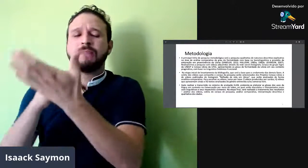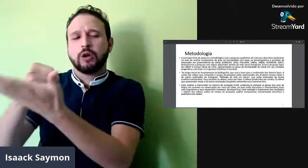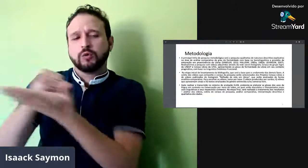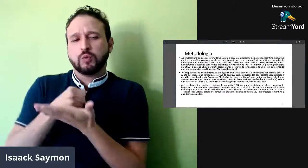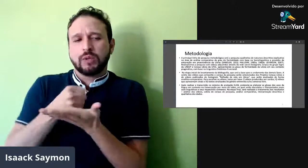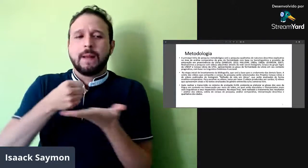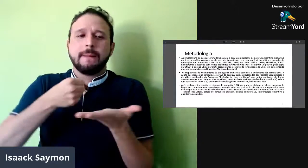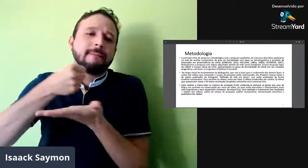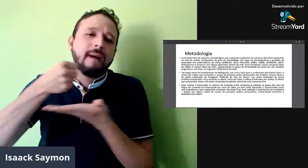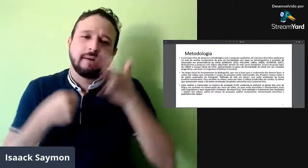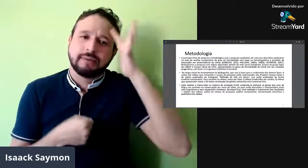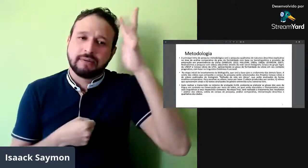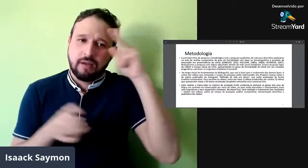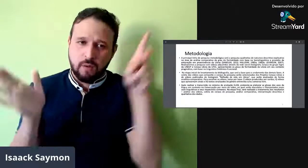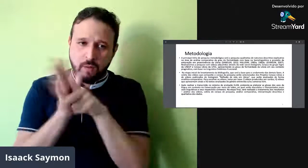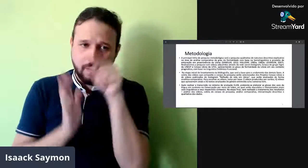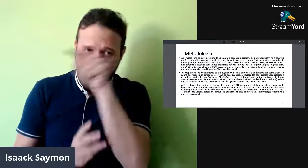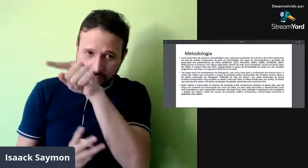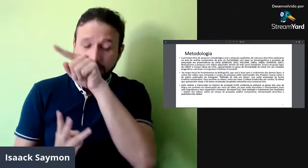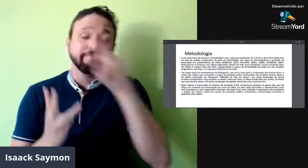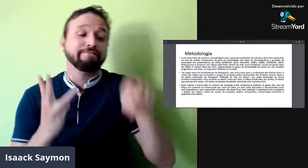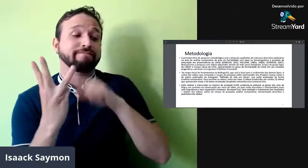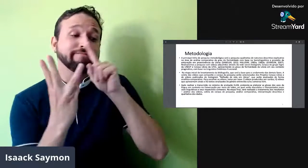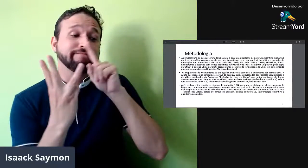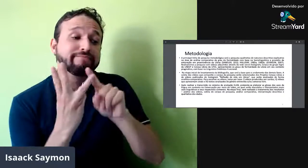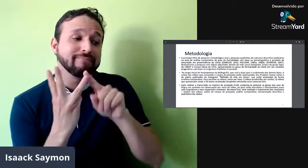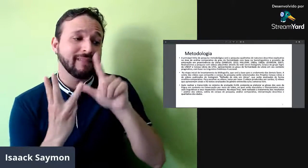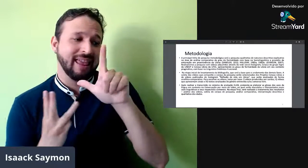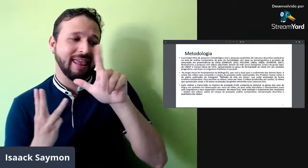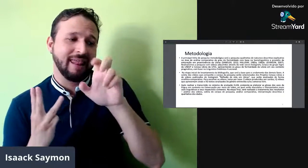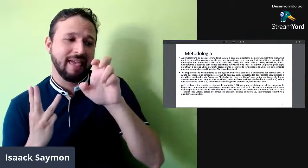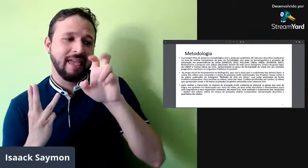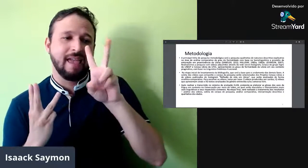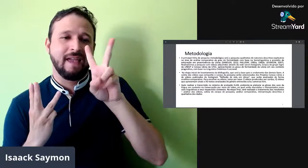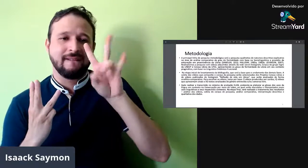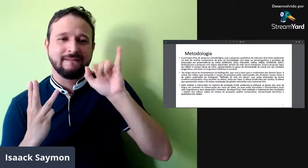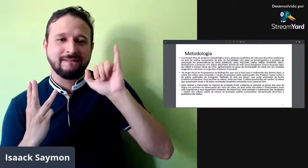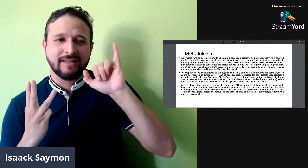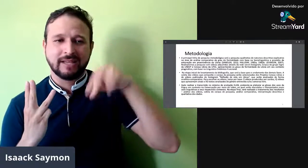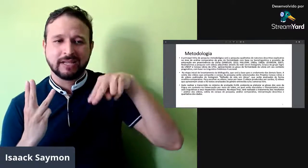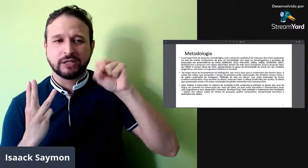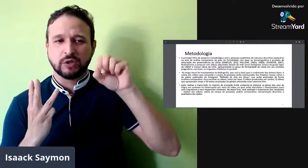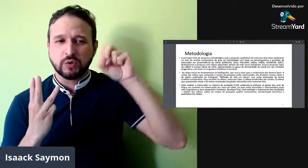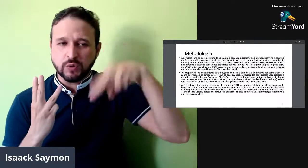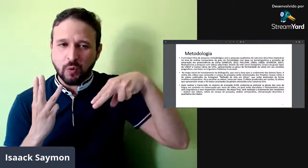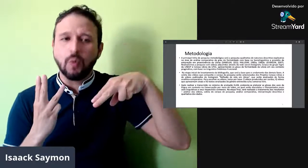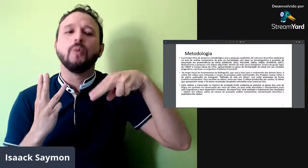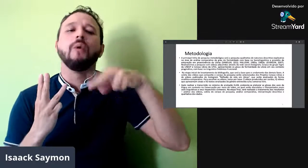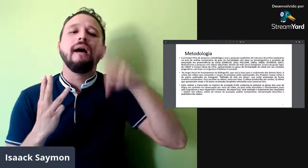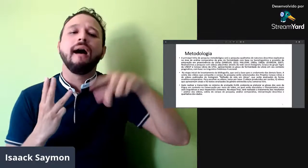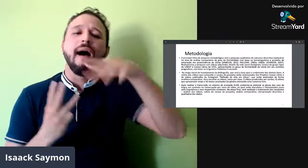a sistêmica funcional, né, como que ela apoia nessa comunicação. Também o Levinson,